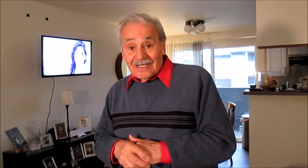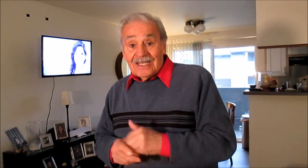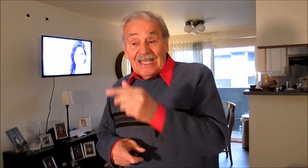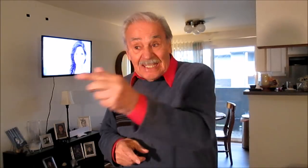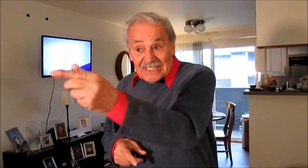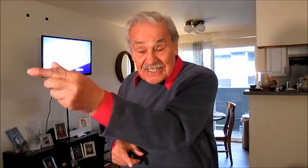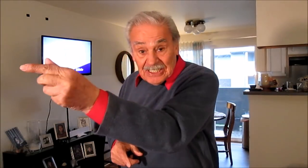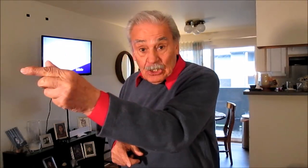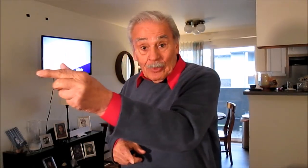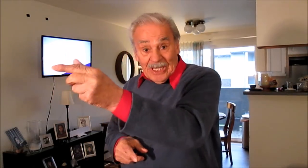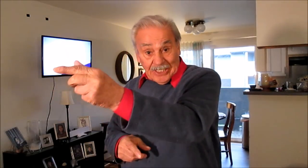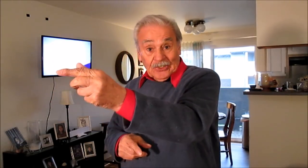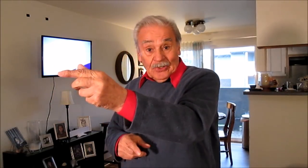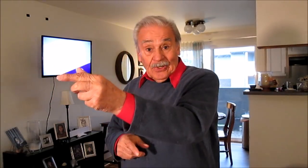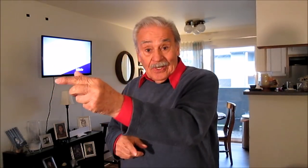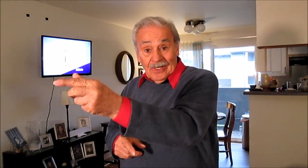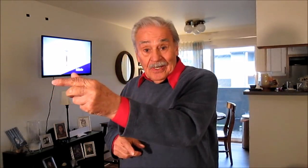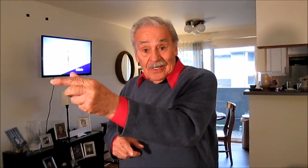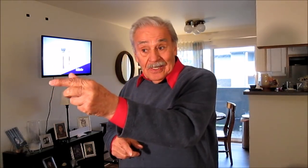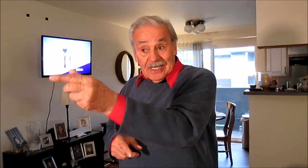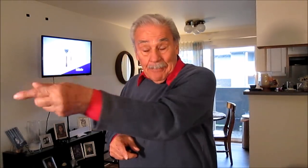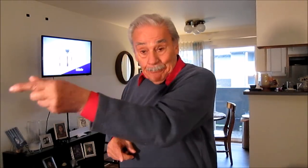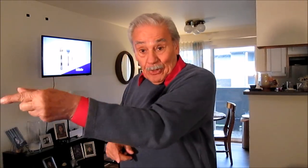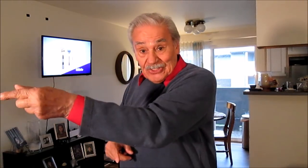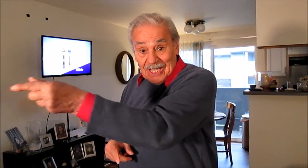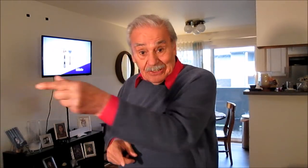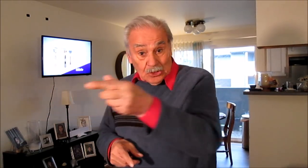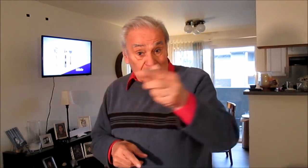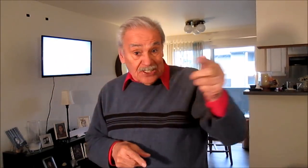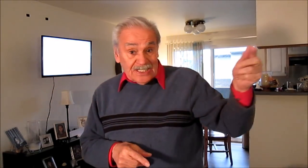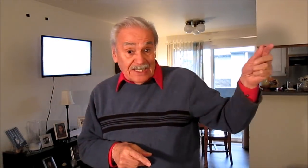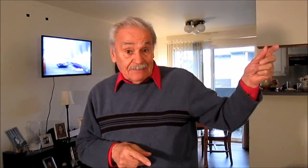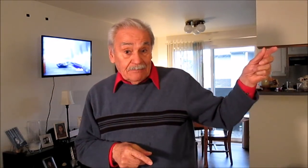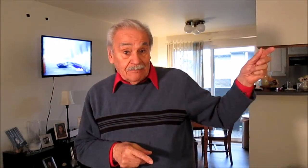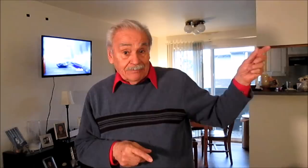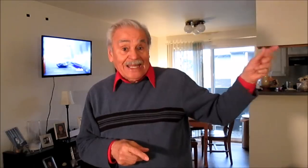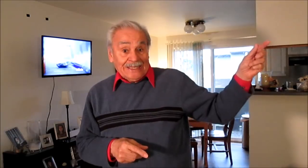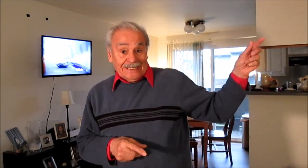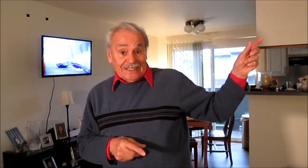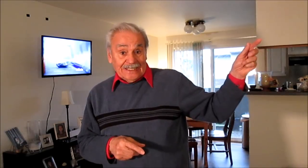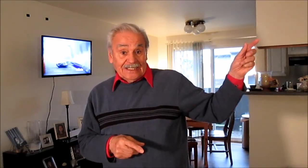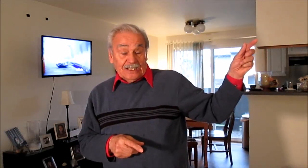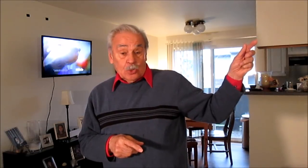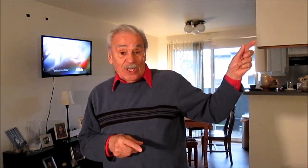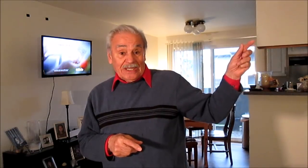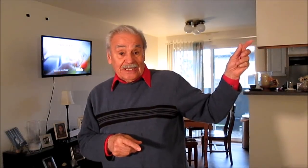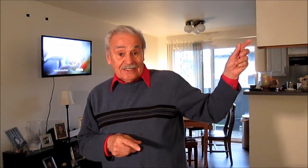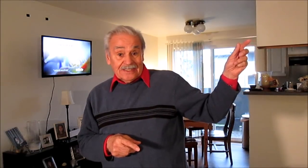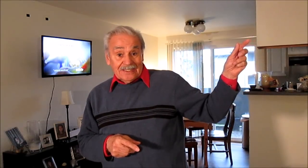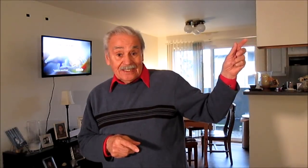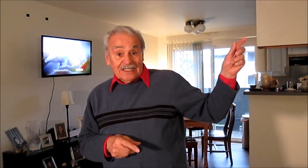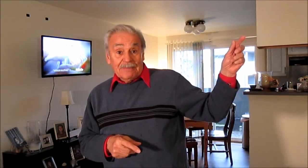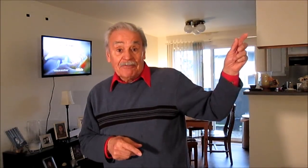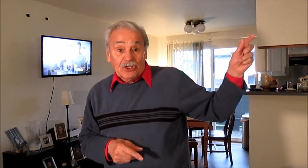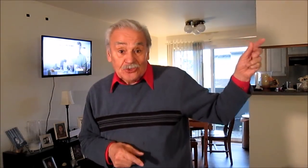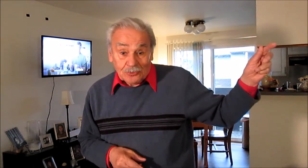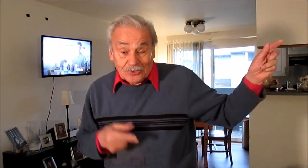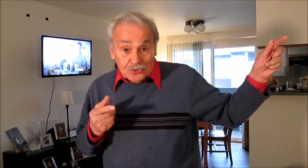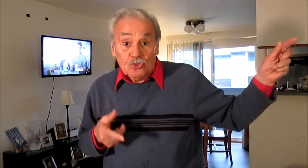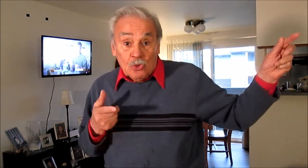Ese es el gobierno que apoya a toda esa banda de delincuentes, de mafiosos, porque son unos